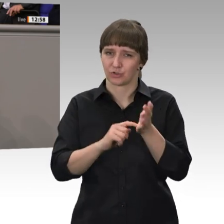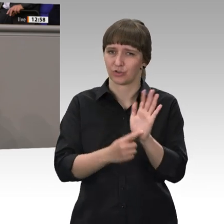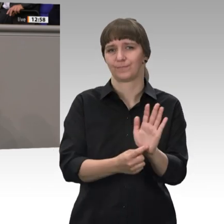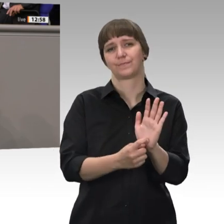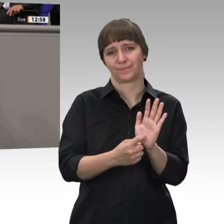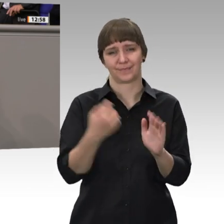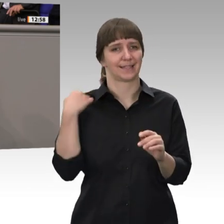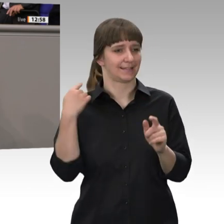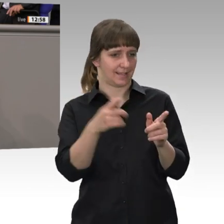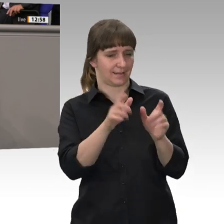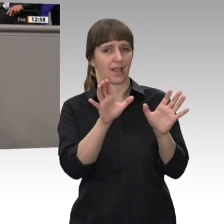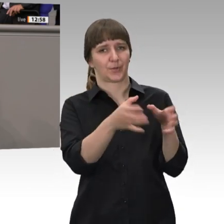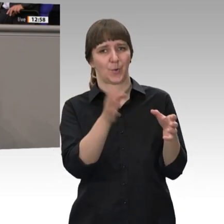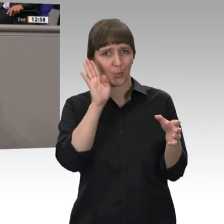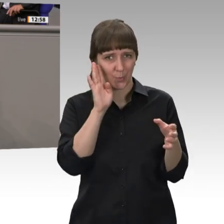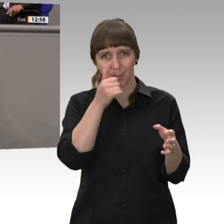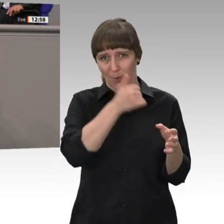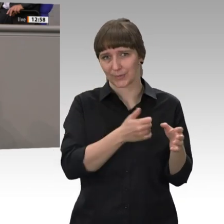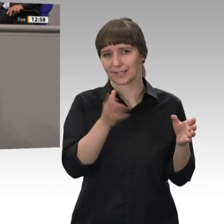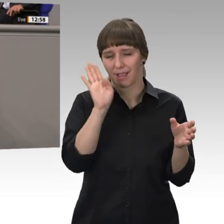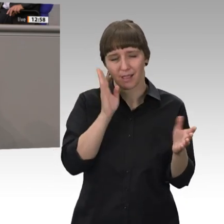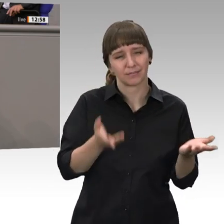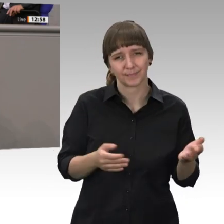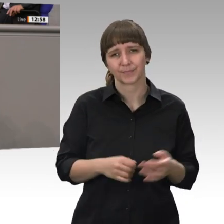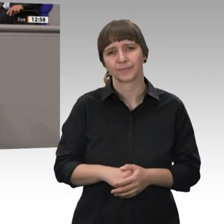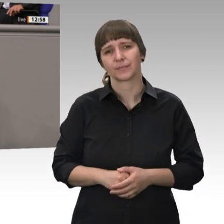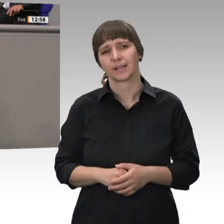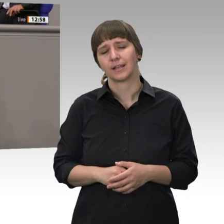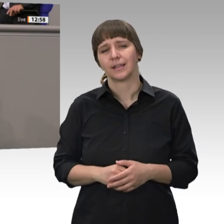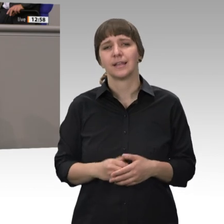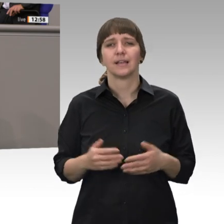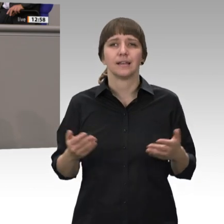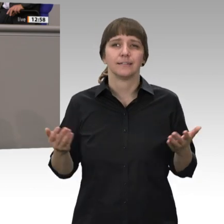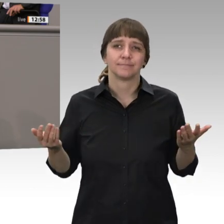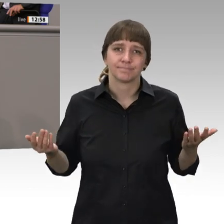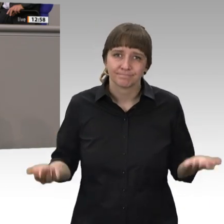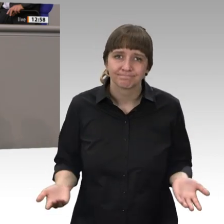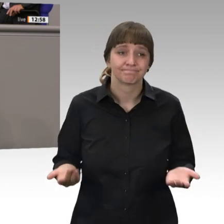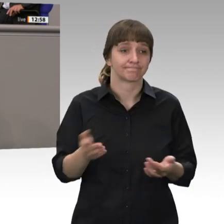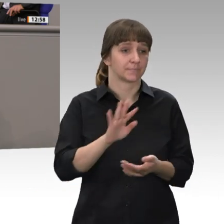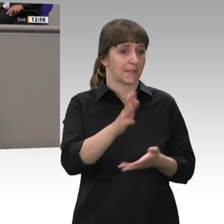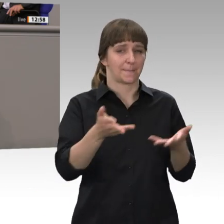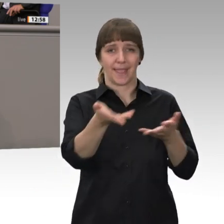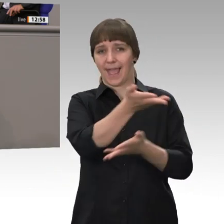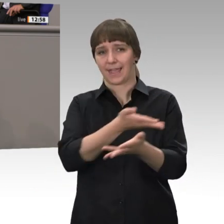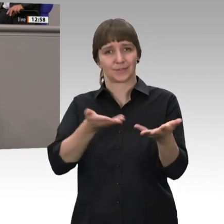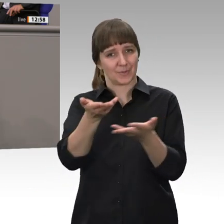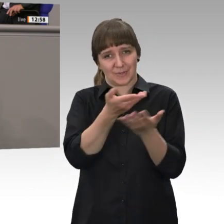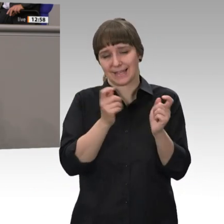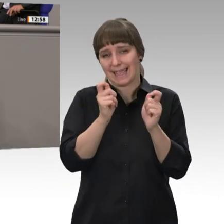eingehen, die am Montag da war, was auch immer aus Ihren Beratungen erwächst. Aber ich sage Ihnen, verzichten Sie